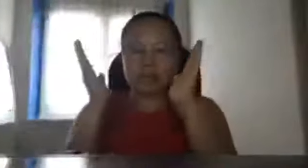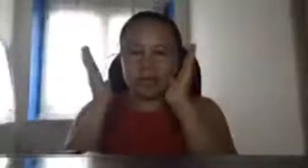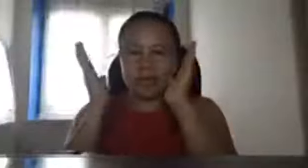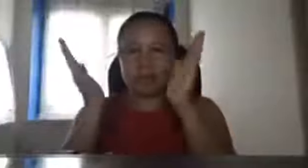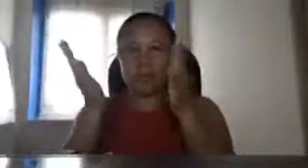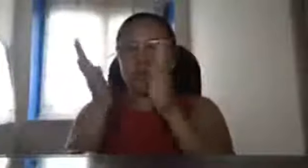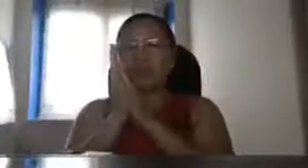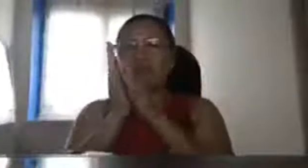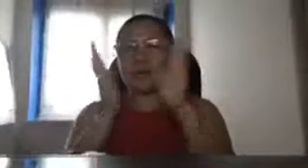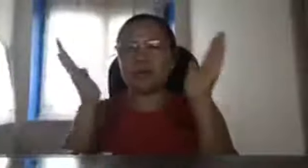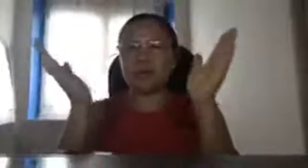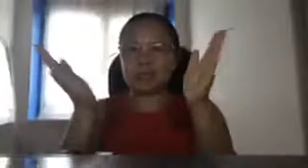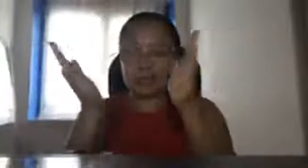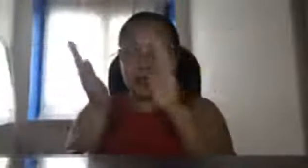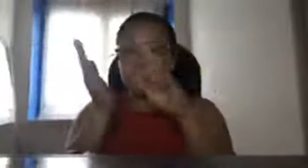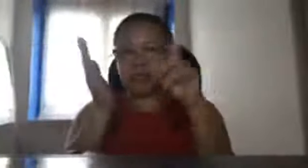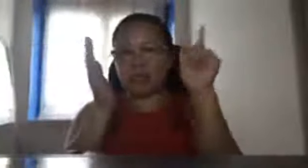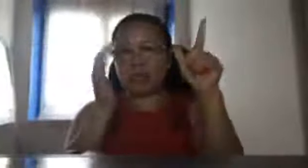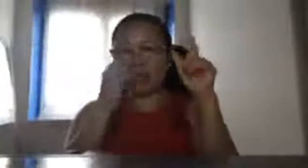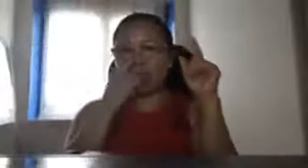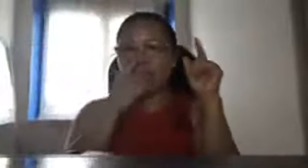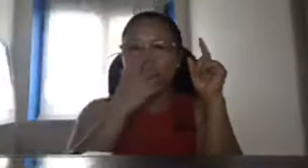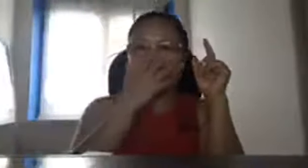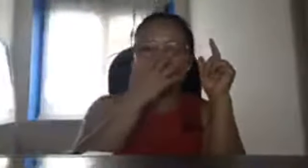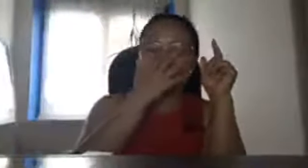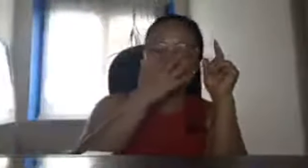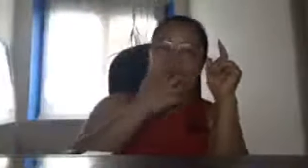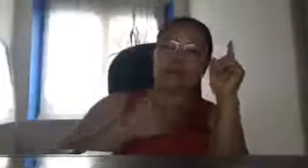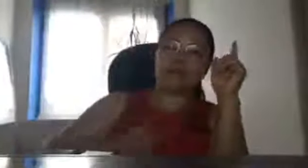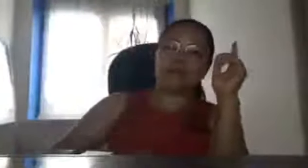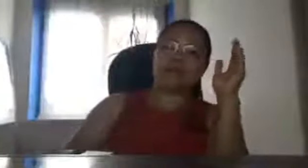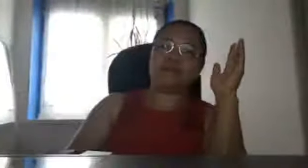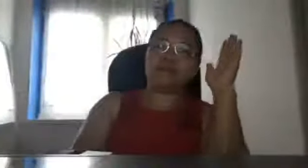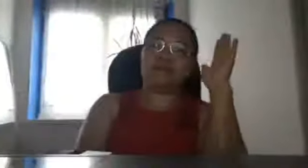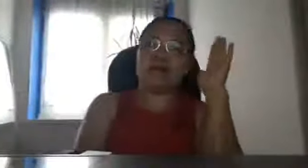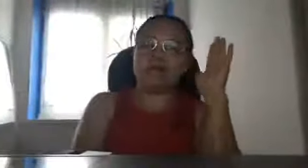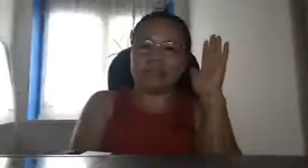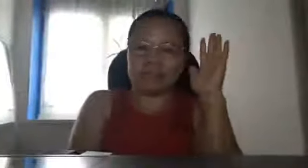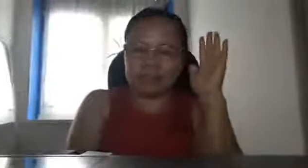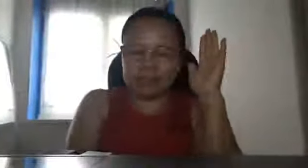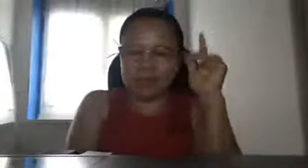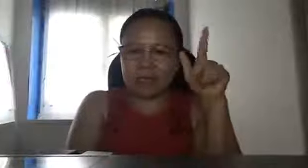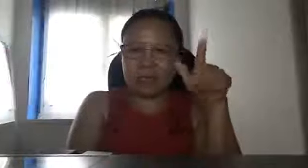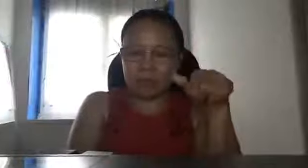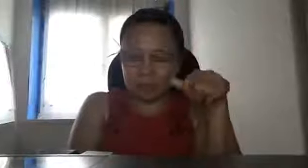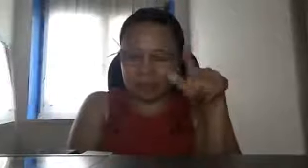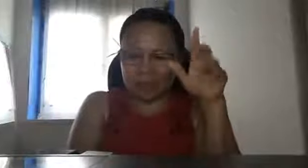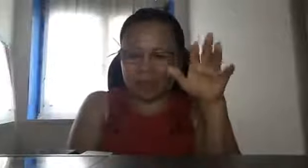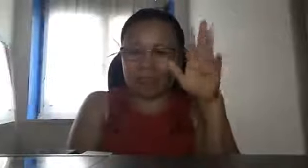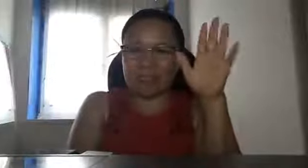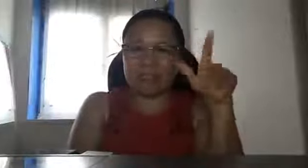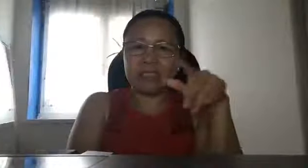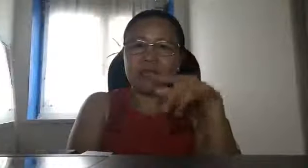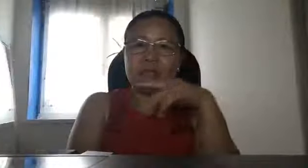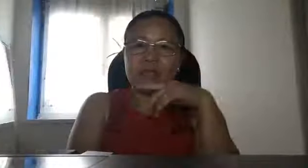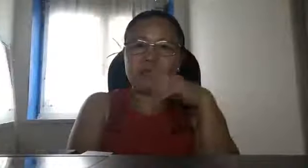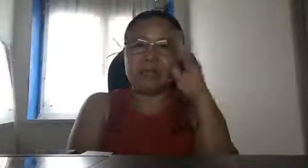I don't know kung paano nangyari yun please lang po mahal na sekretary bagong sekretary ng DSWD